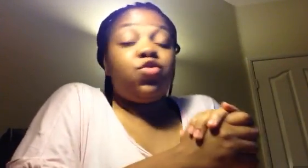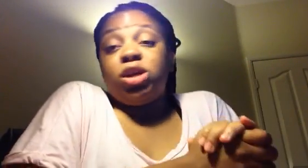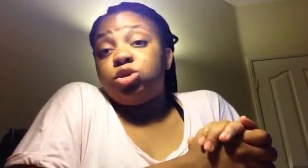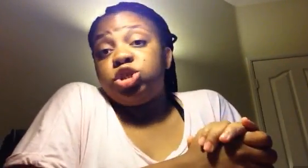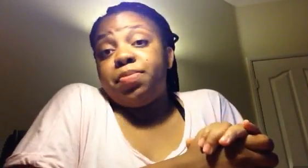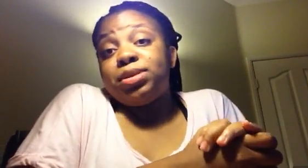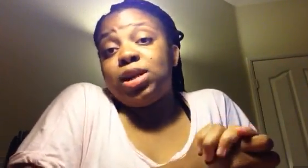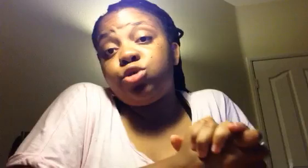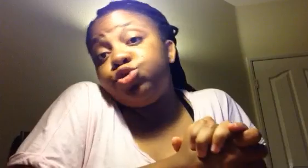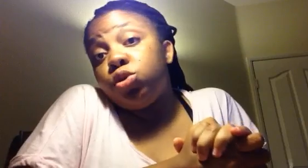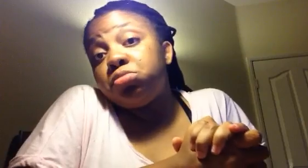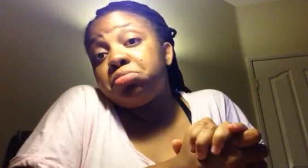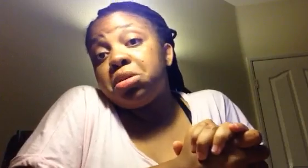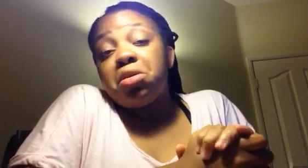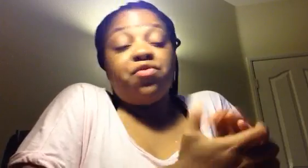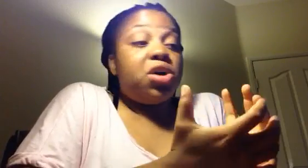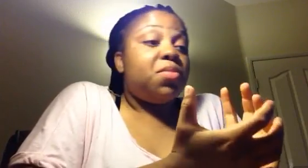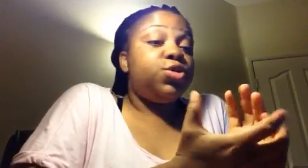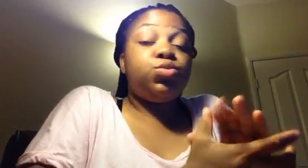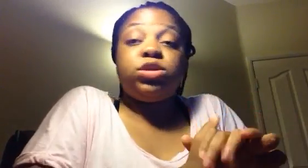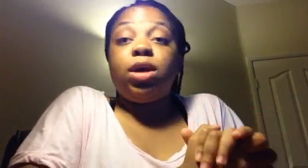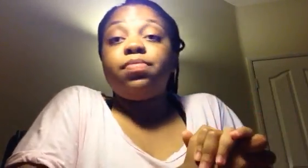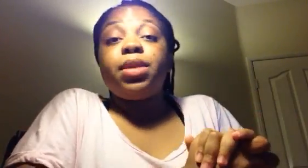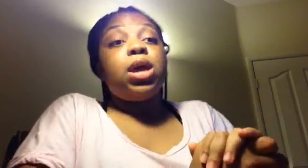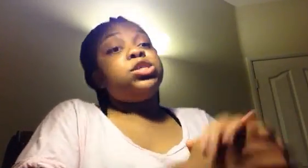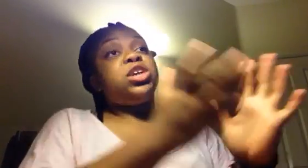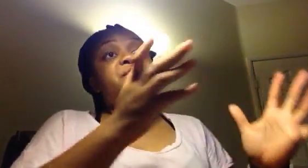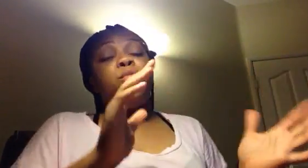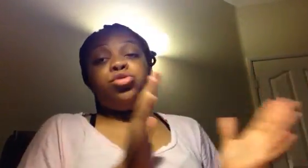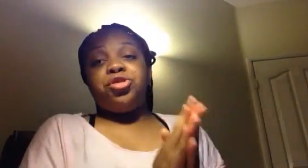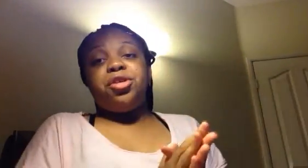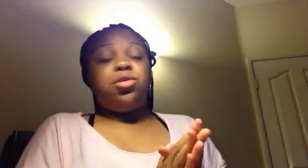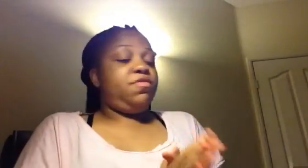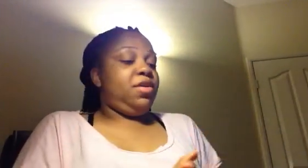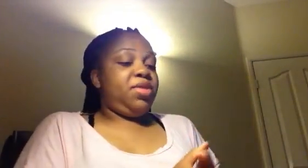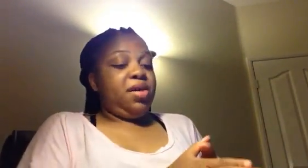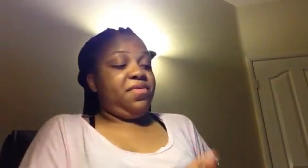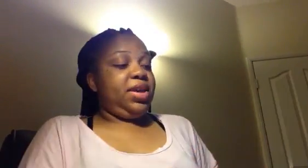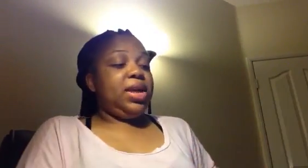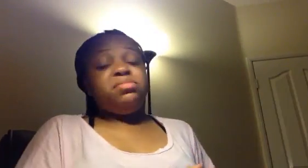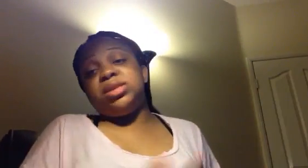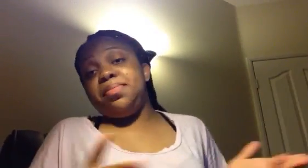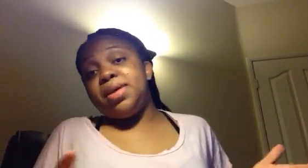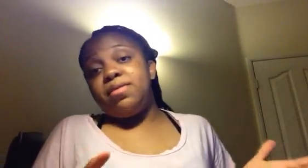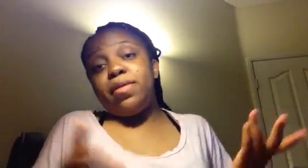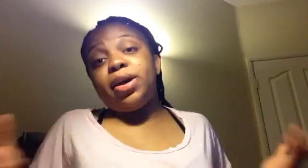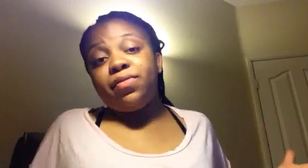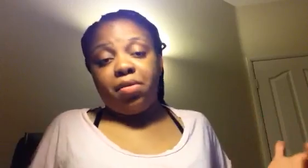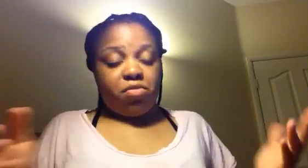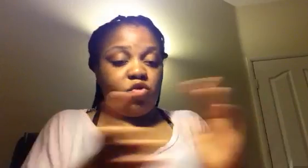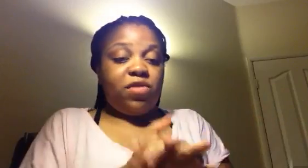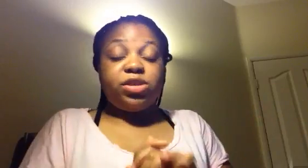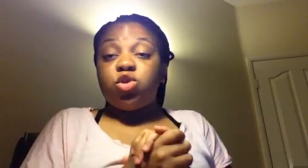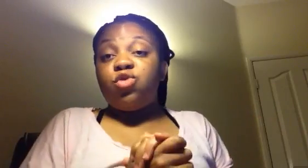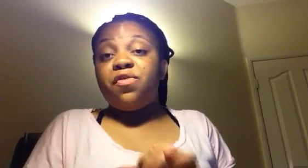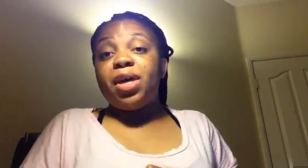voilà ce que j'ai pensé de la Côte d'Ivoire. Voilà comment je me sens. J'ai fait mon deuil. On va faire la veille. La mise en biais va arriver. On va faire ce qu'on va faire.